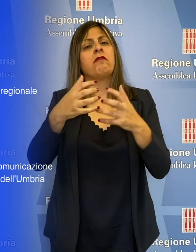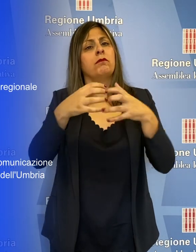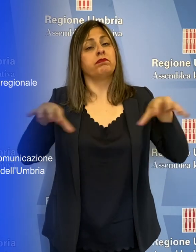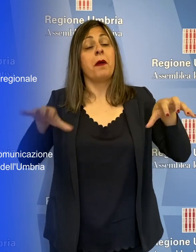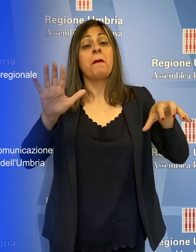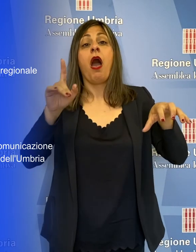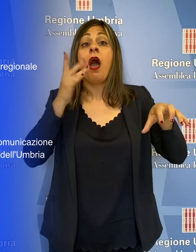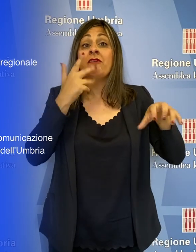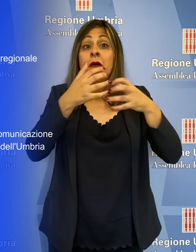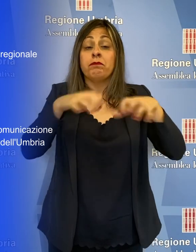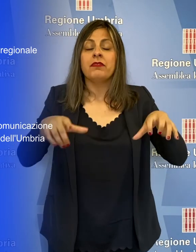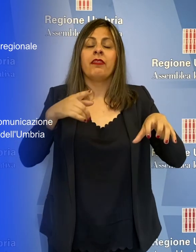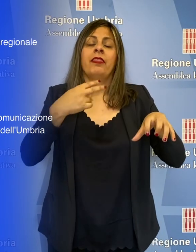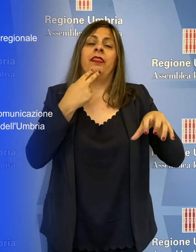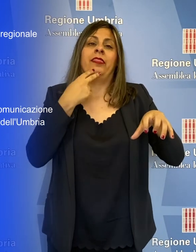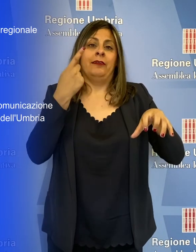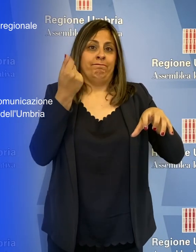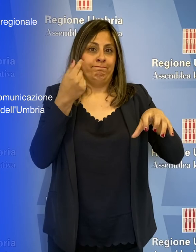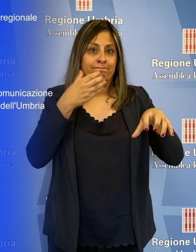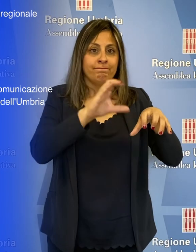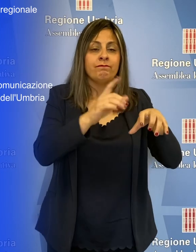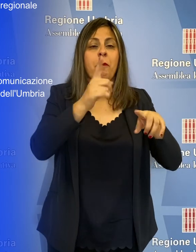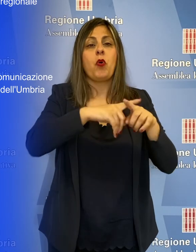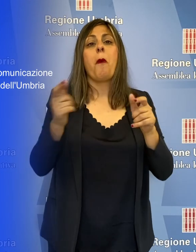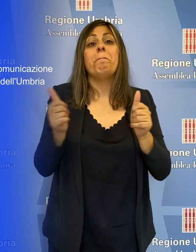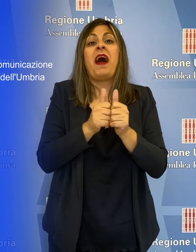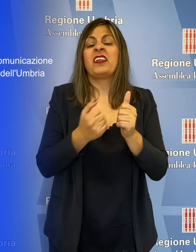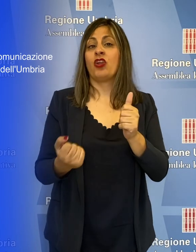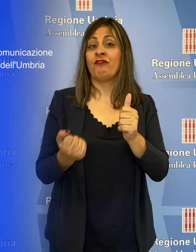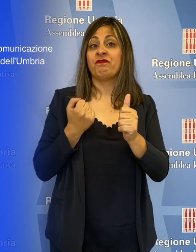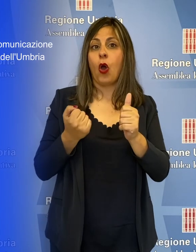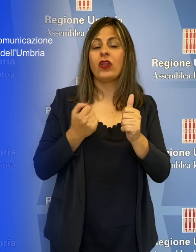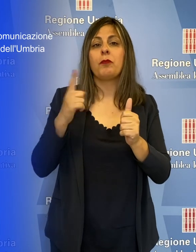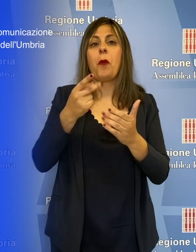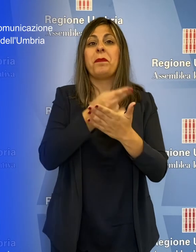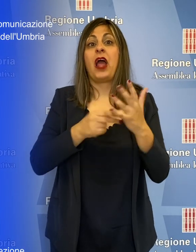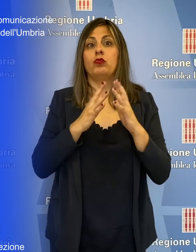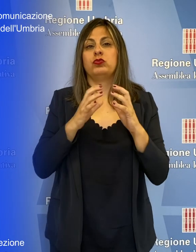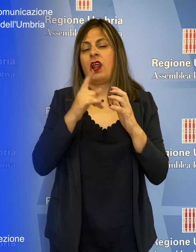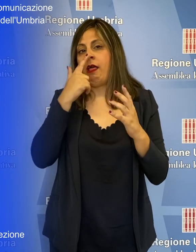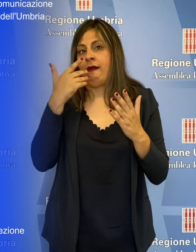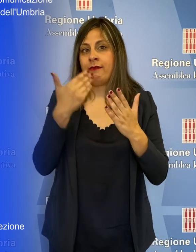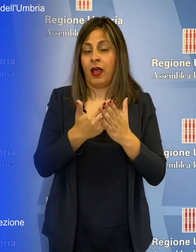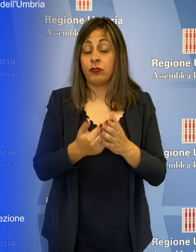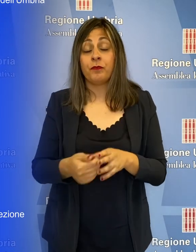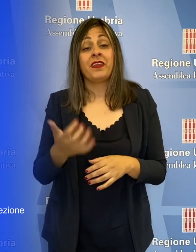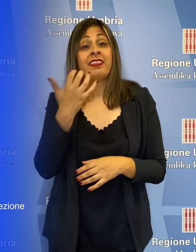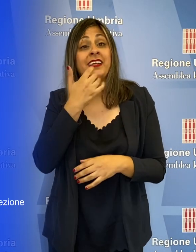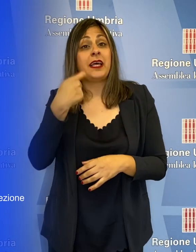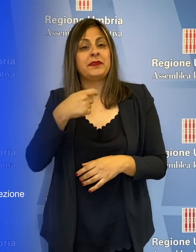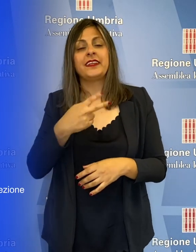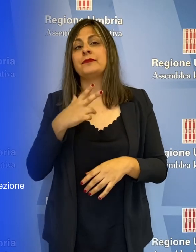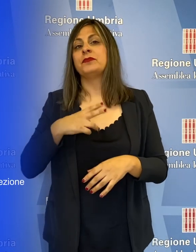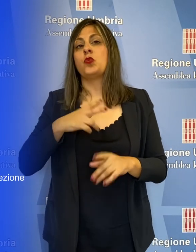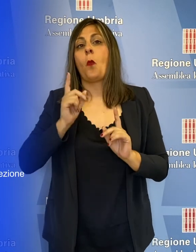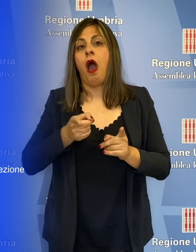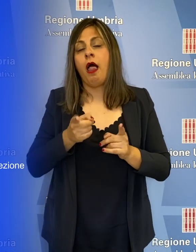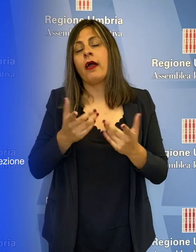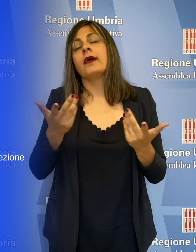ha detto la presidente Tesei. L'auspicio della presidente Tesei è che venga individuato un progetto che restituisca autonomia e